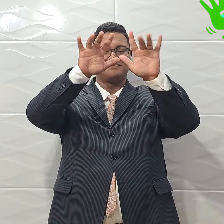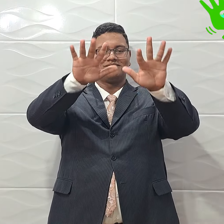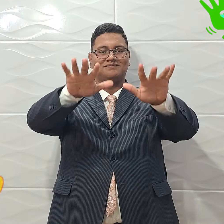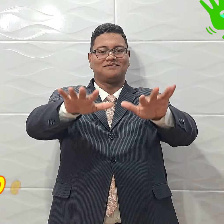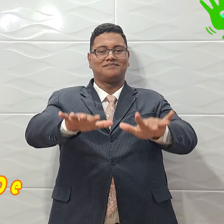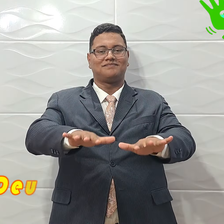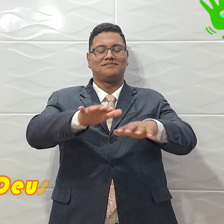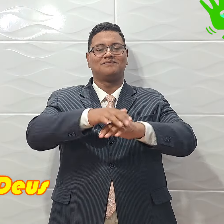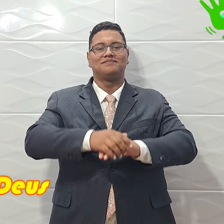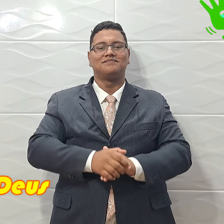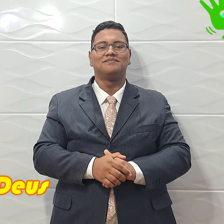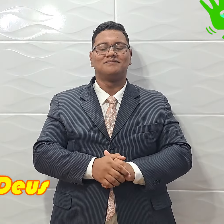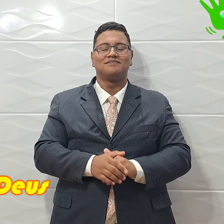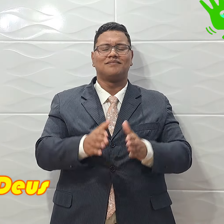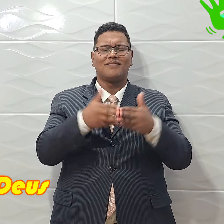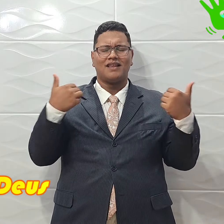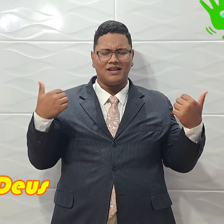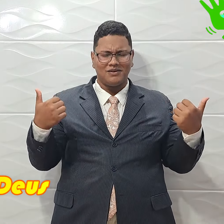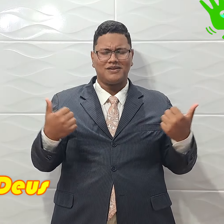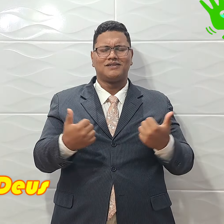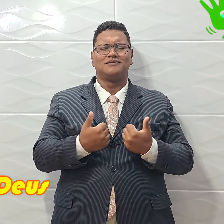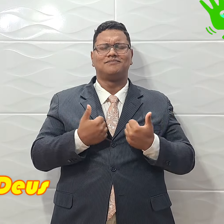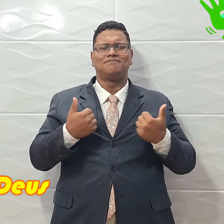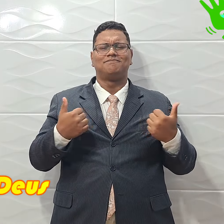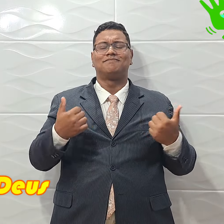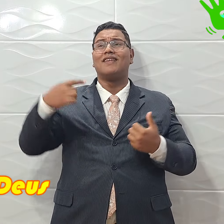Lua Lua Santa Deus